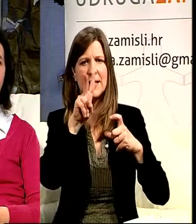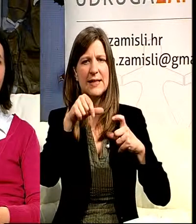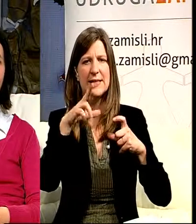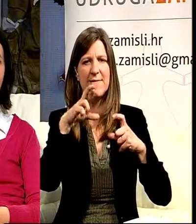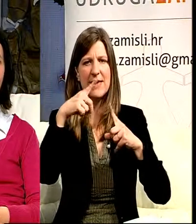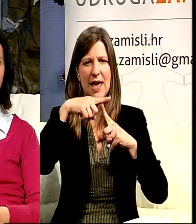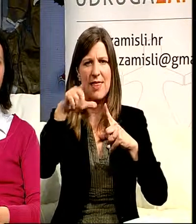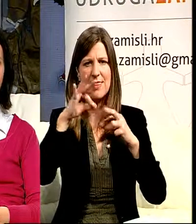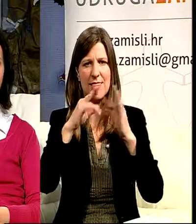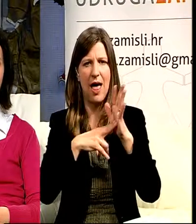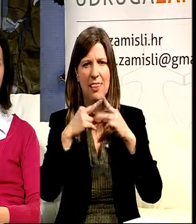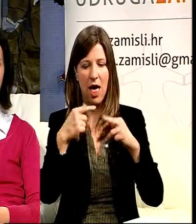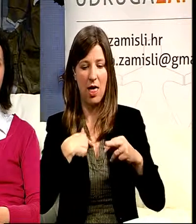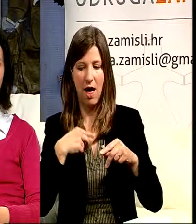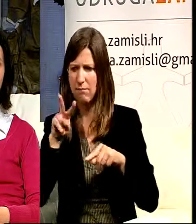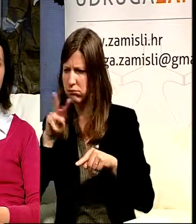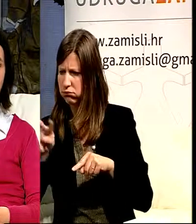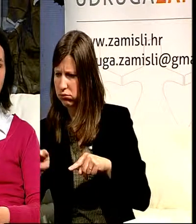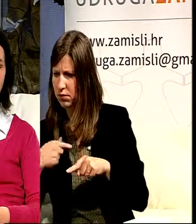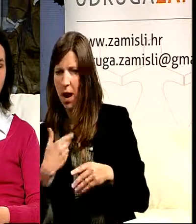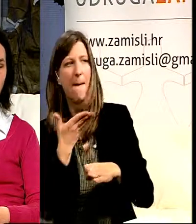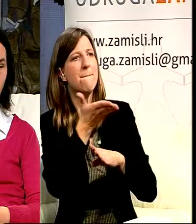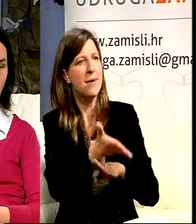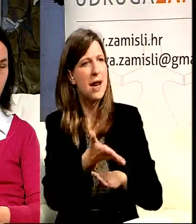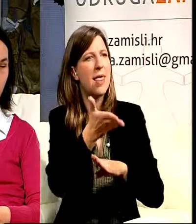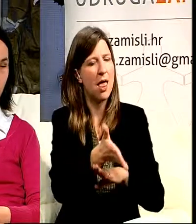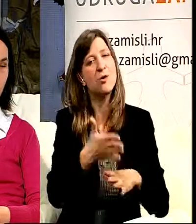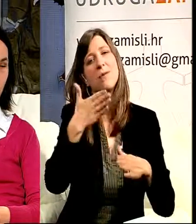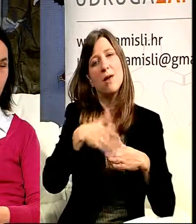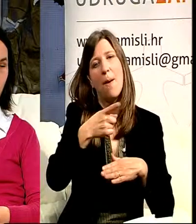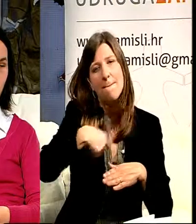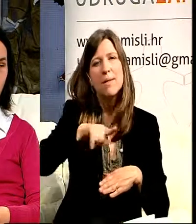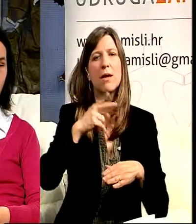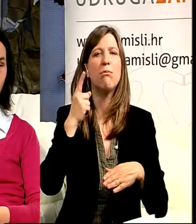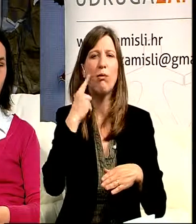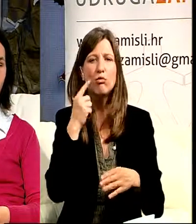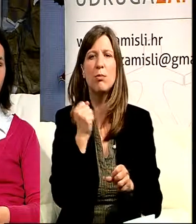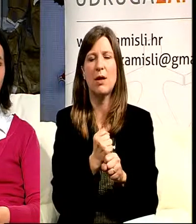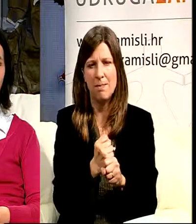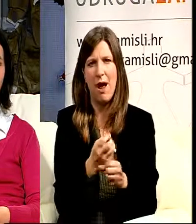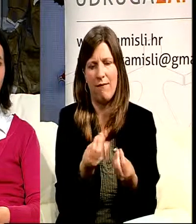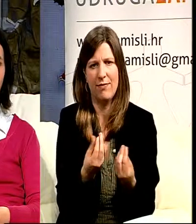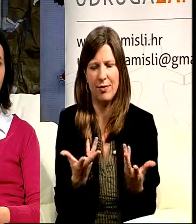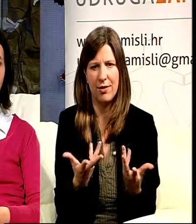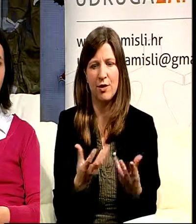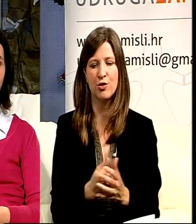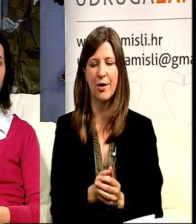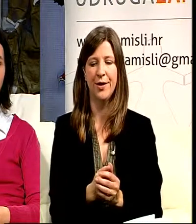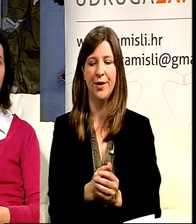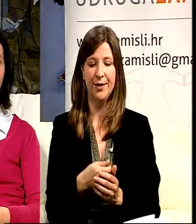zajednički, ali uglavnom, budući da smo ipak udruge koje